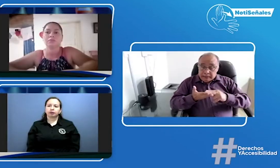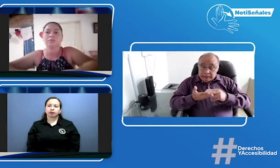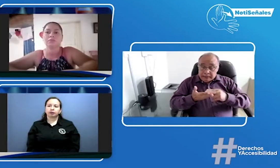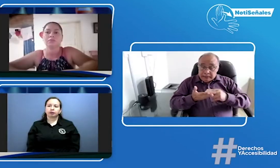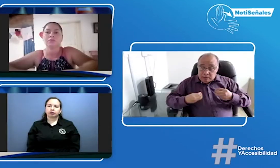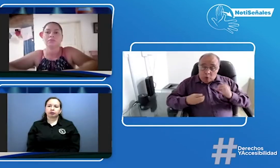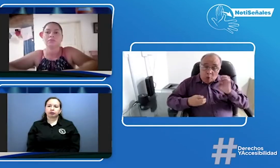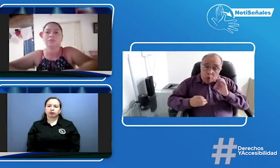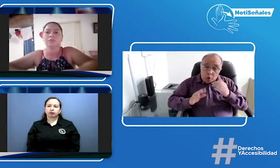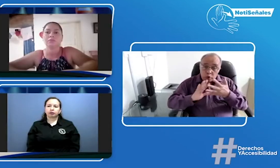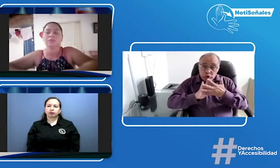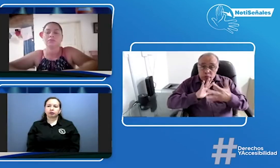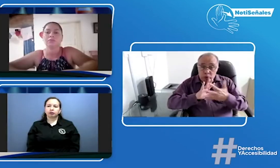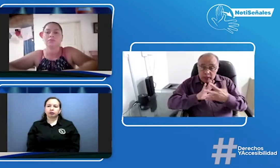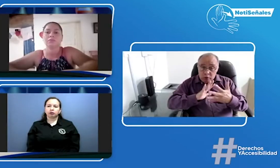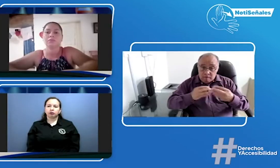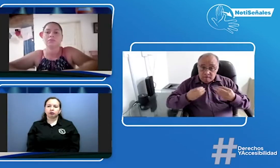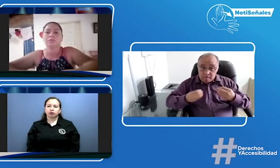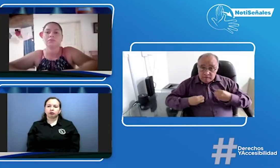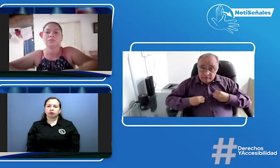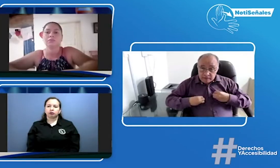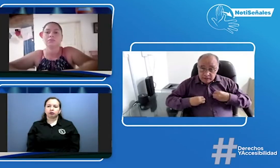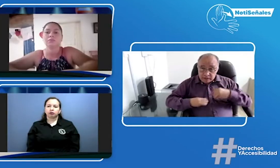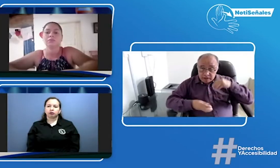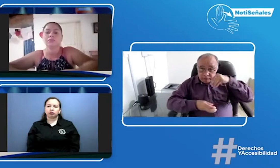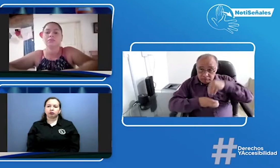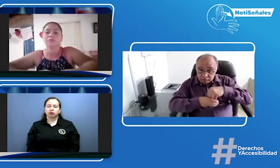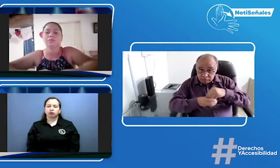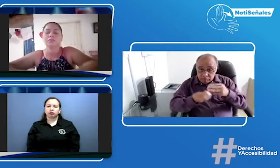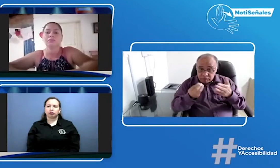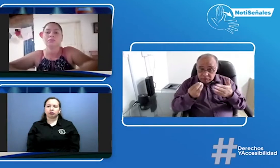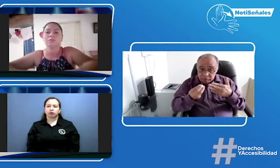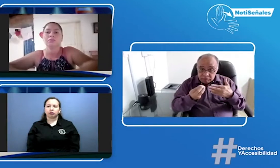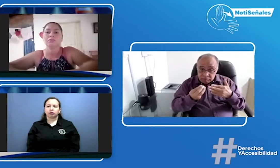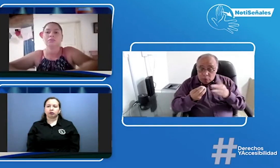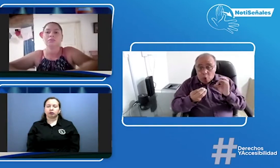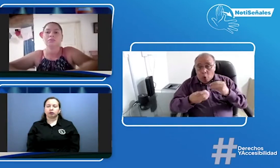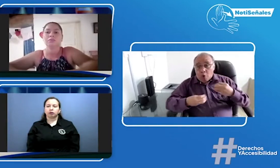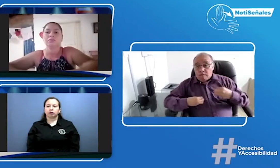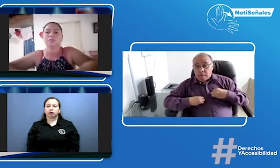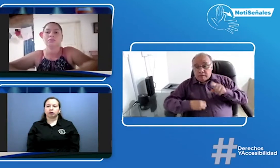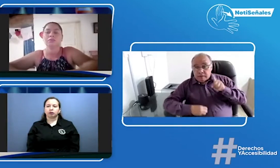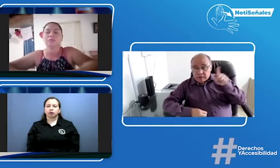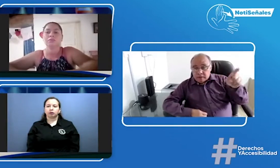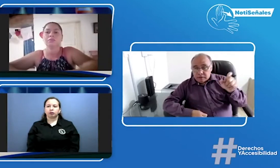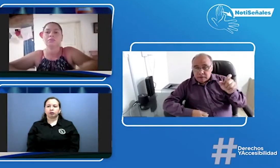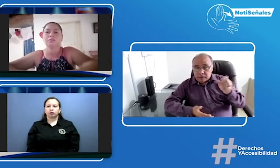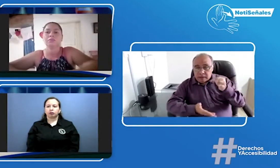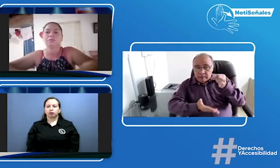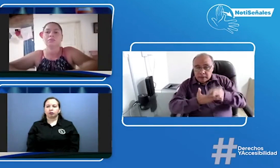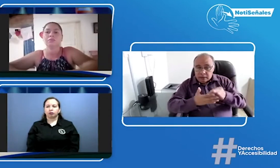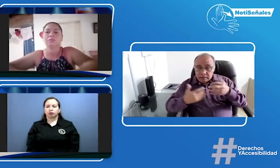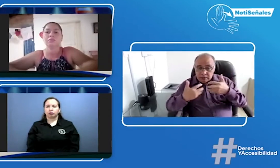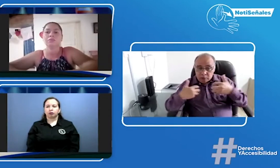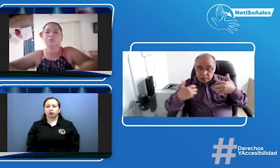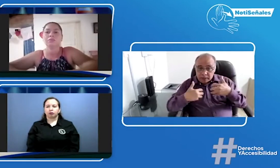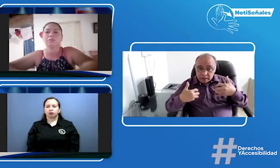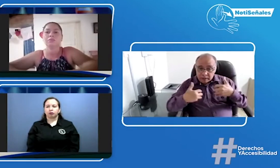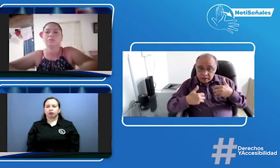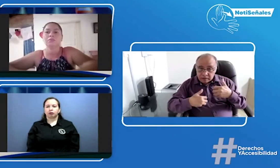y la persona ya sea intérprete o modelo lingüístico vive en La